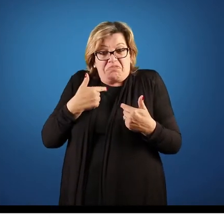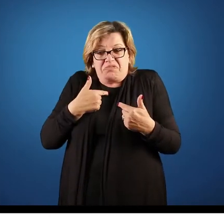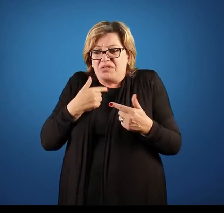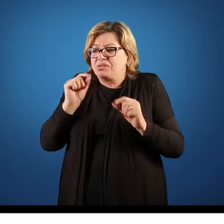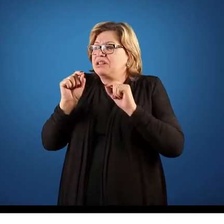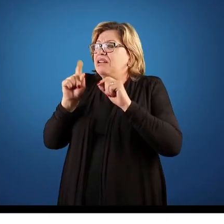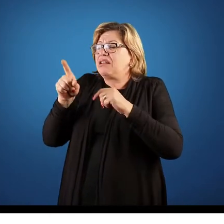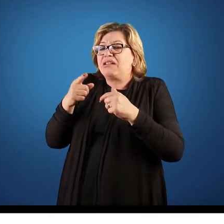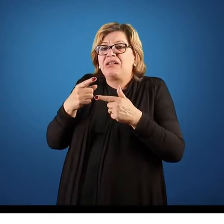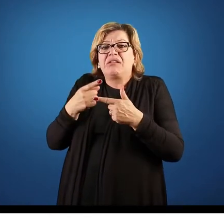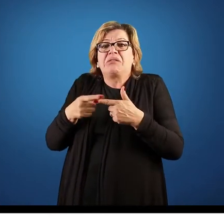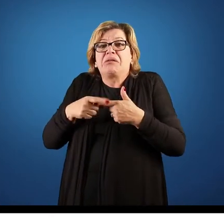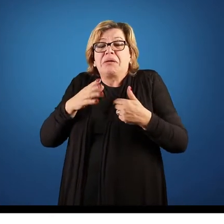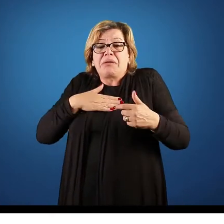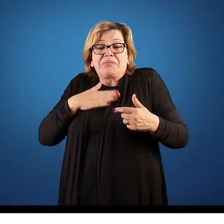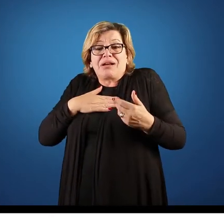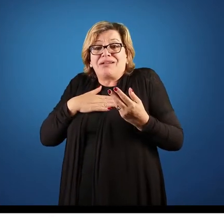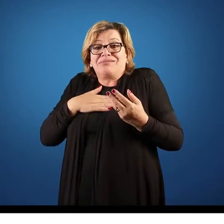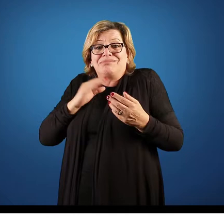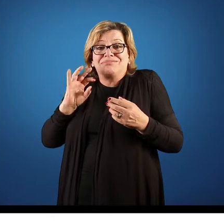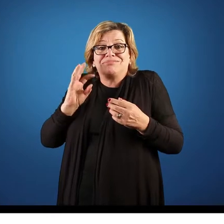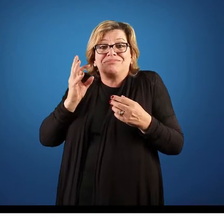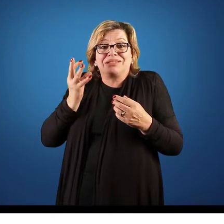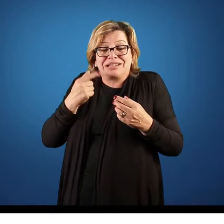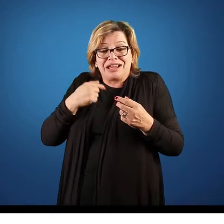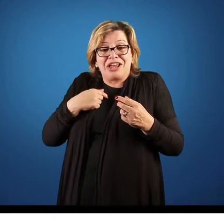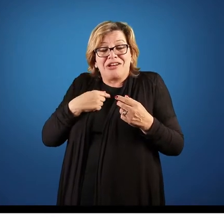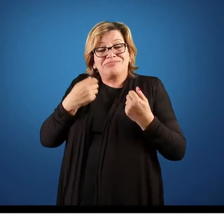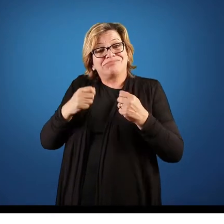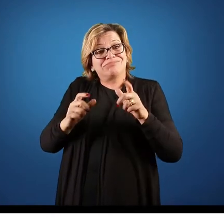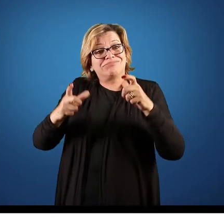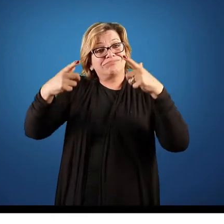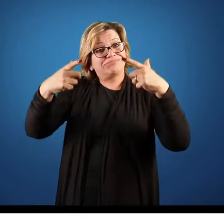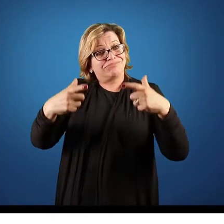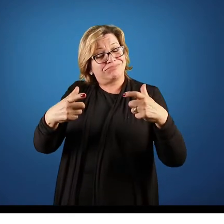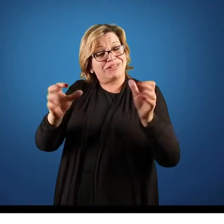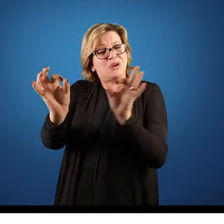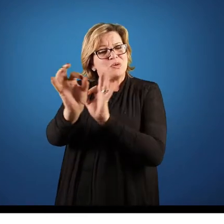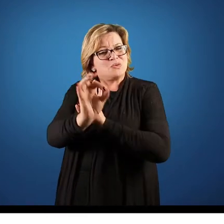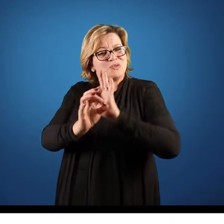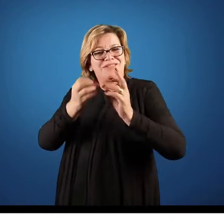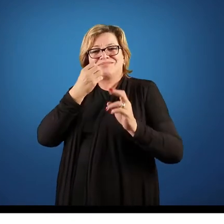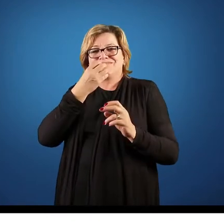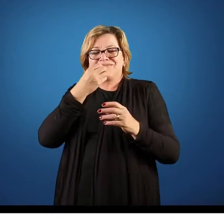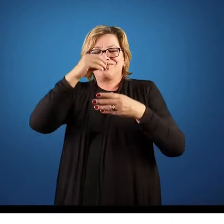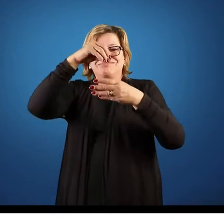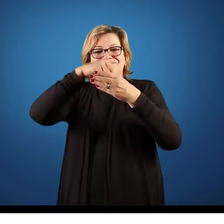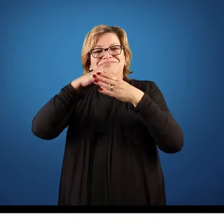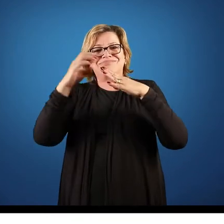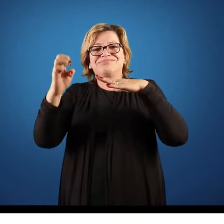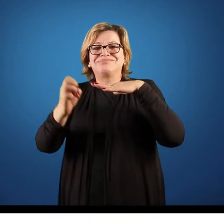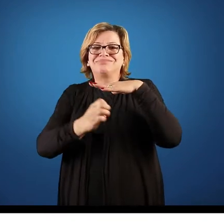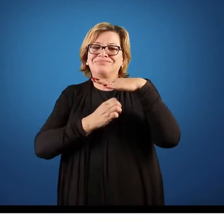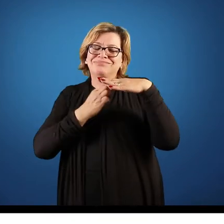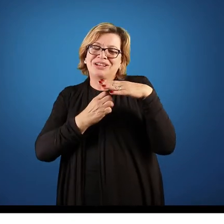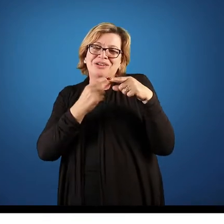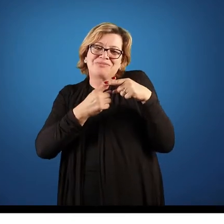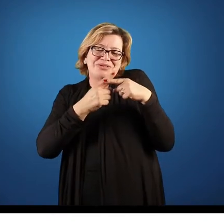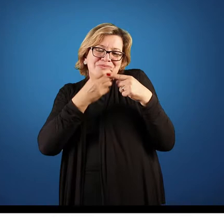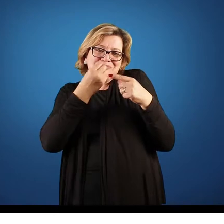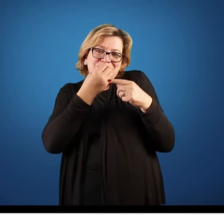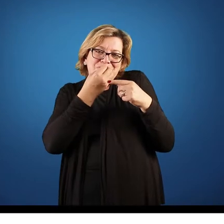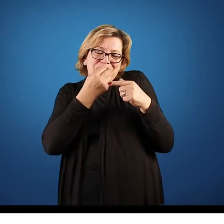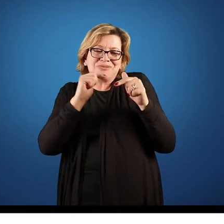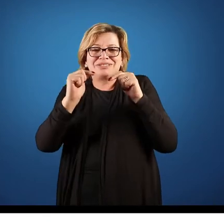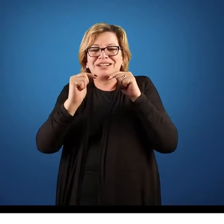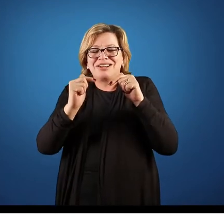pessoais e a gente precisa fazer um ambiente harmonioso dentro das organizações. É muito melhor trabalhar num lugar de harmonia,